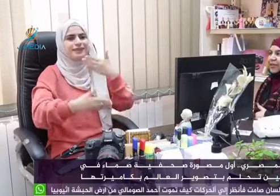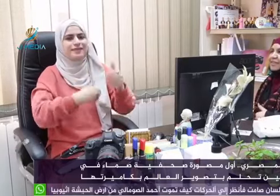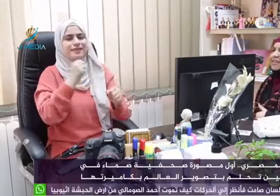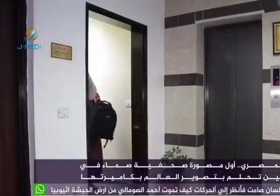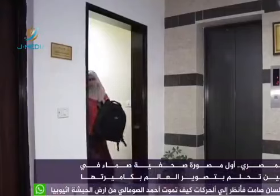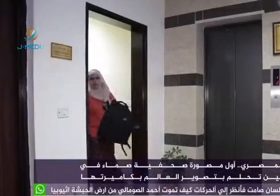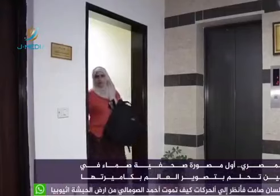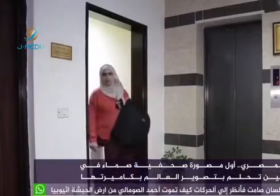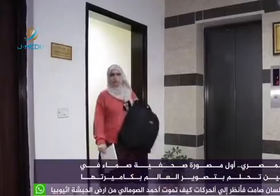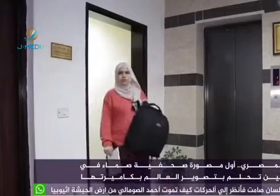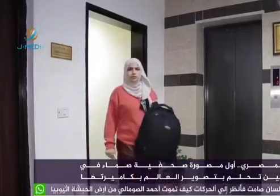وإحنا نضلينا واستغل